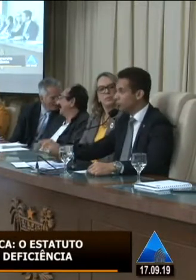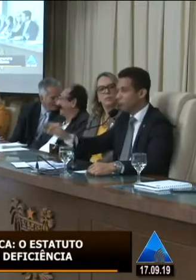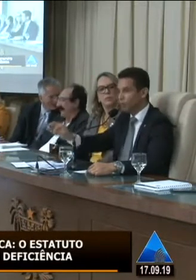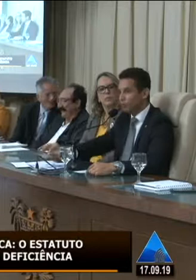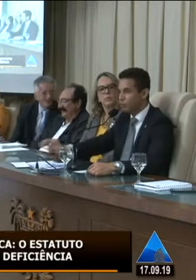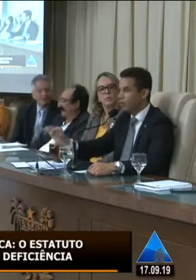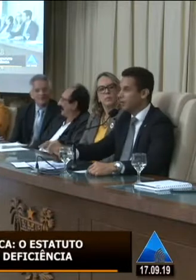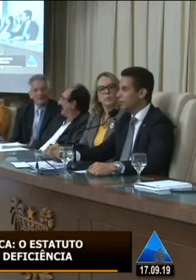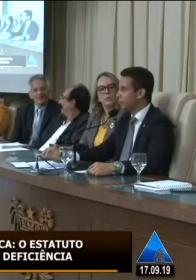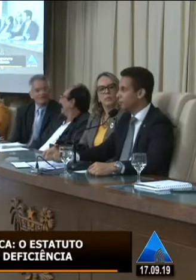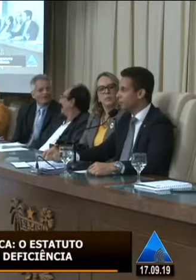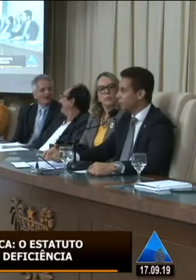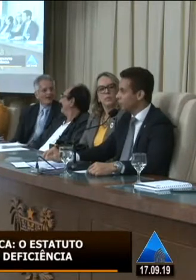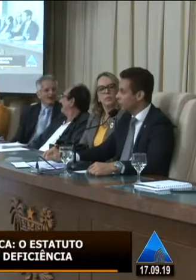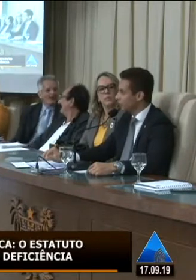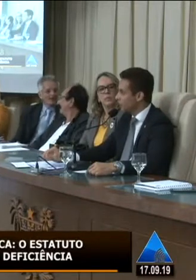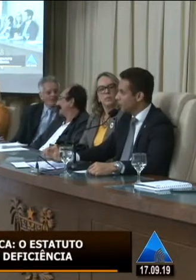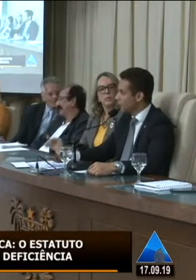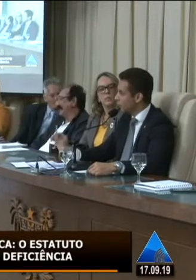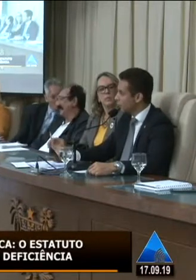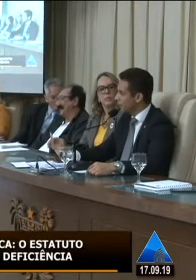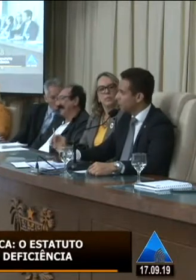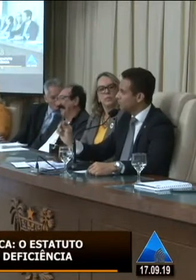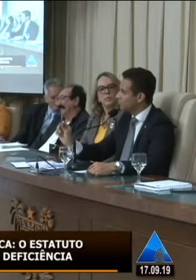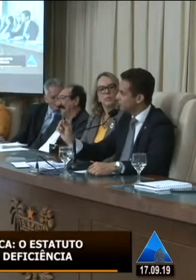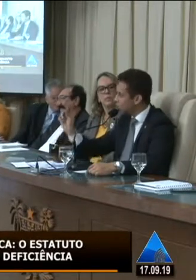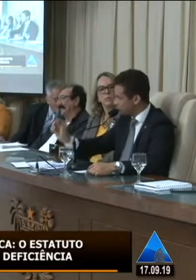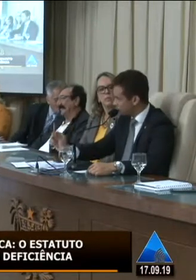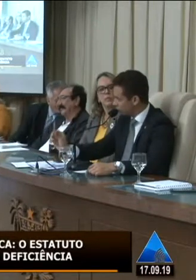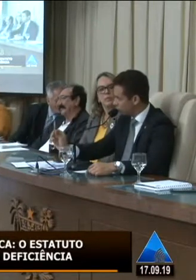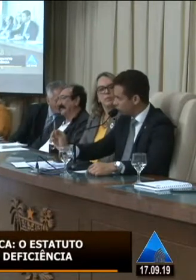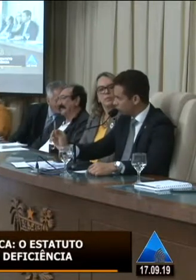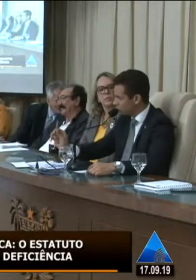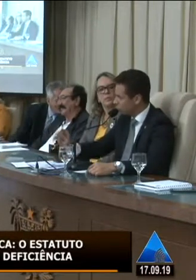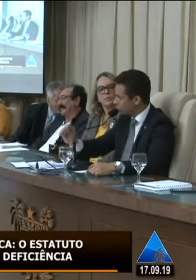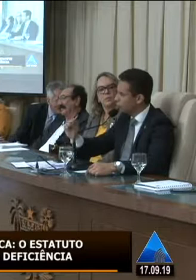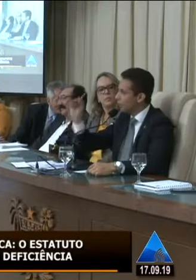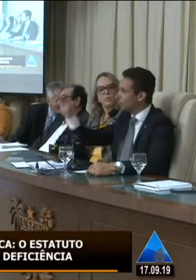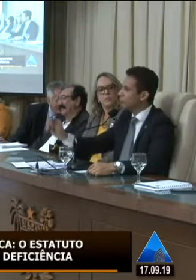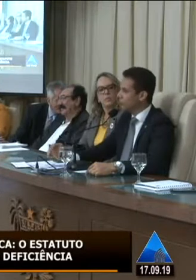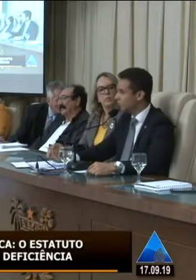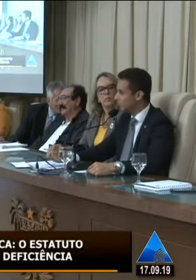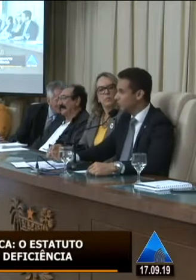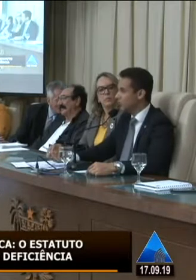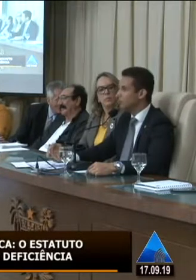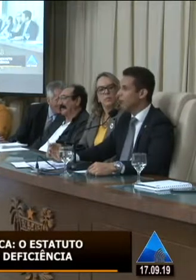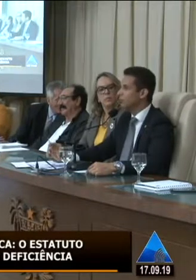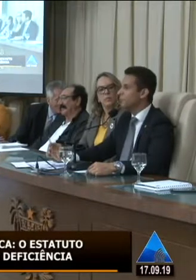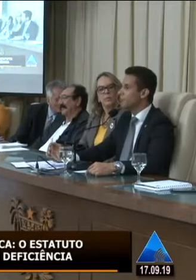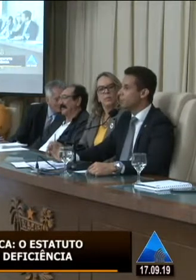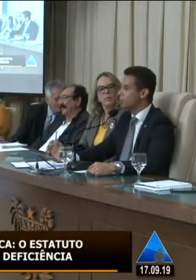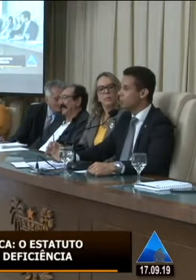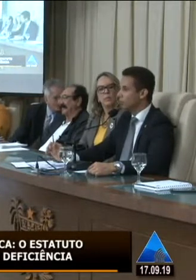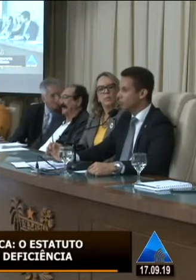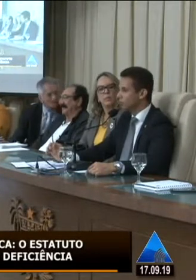força somando esforço para que nós possamos ter um documento que acima de ser um texto muito além de ser um texto que venha a de fato